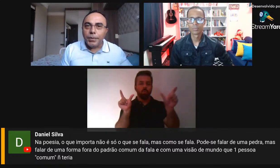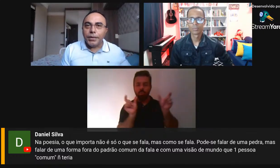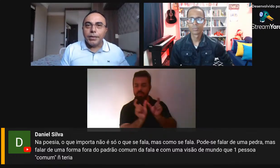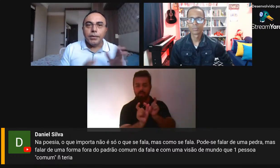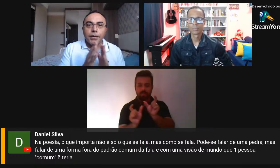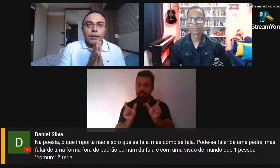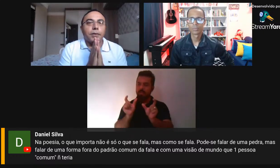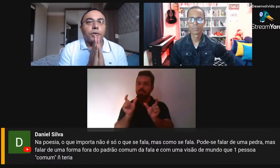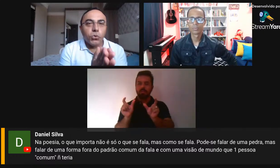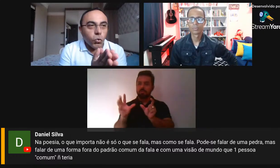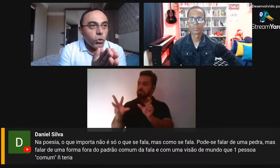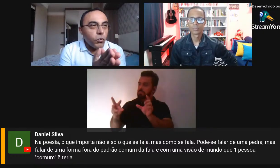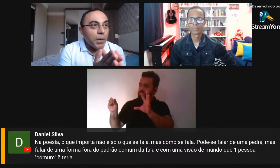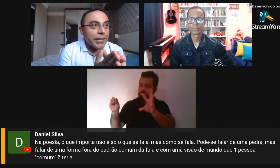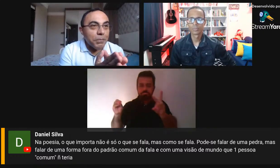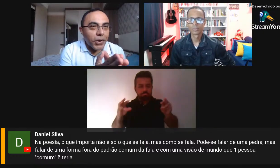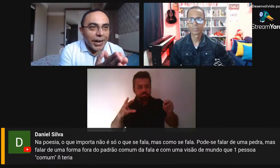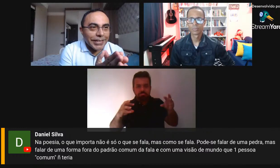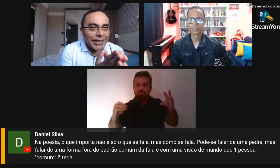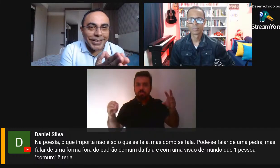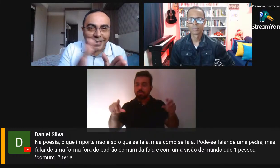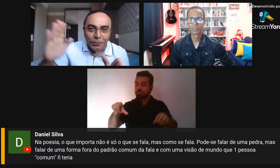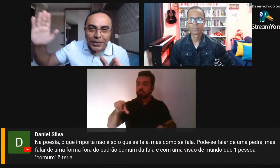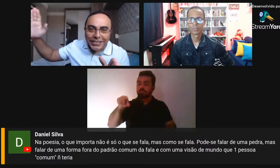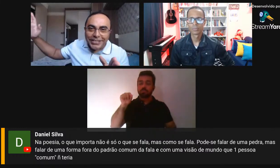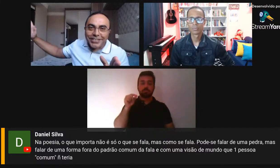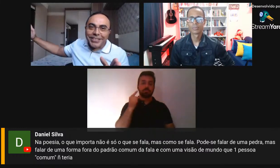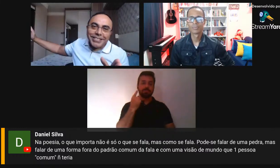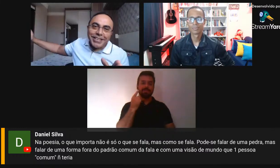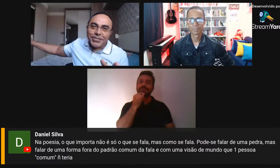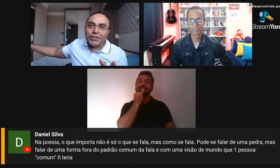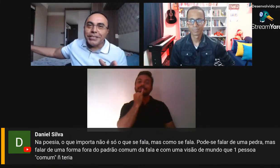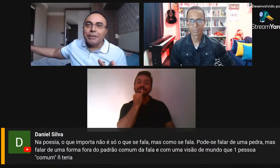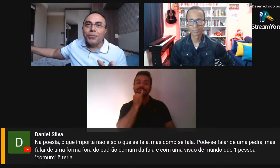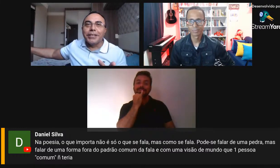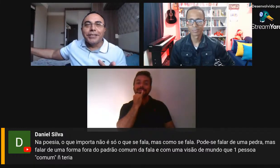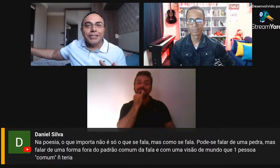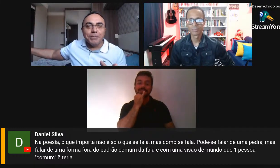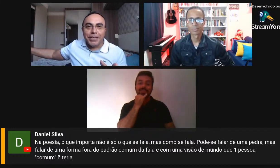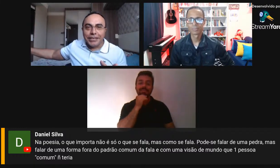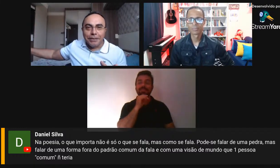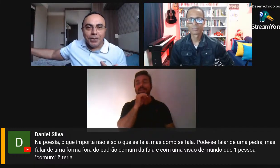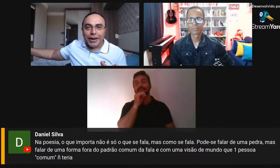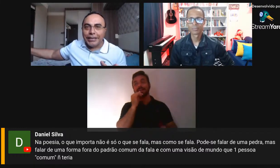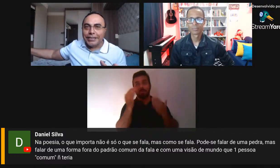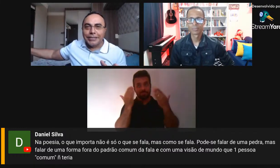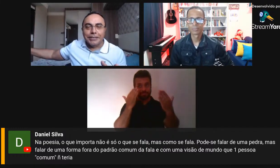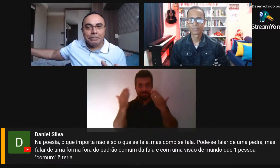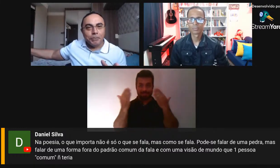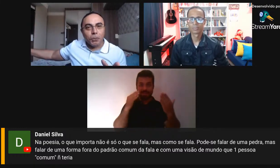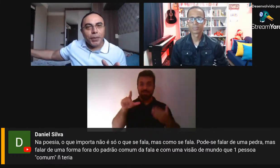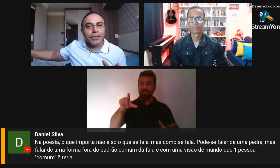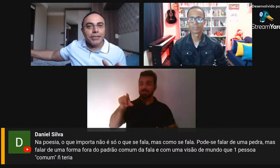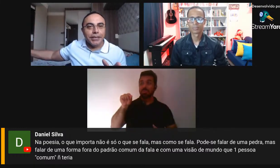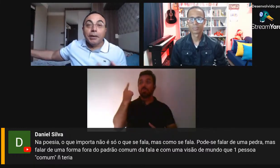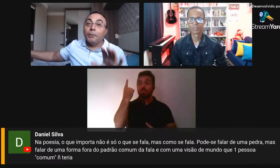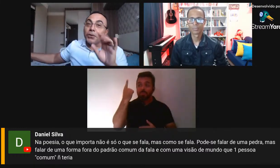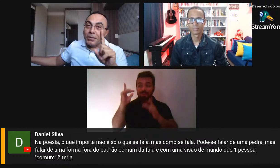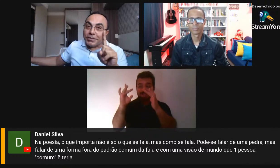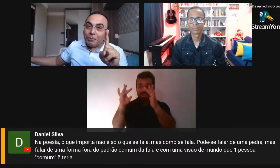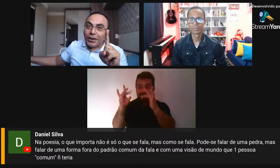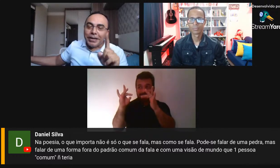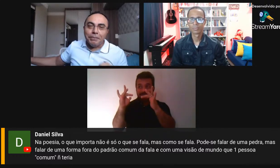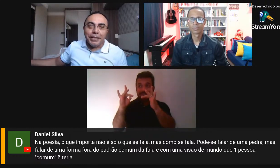escolhas é perder. Eu escolho uma namorada. Eu perdi todas as outras que poderiam ser minha namorada. Eu perdi.